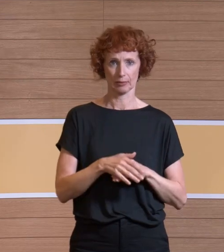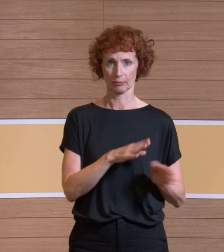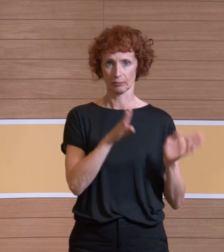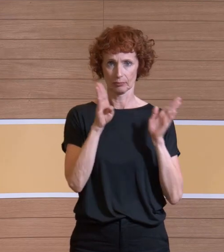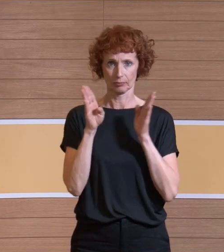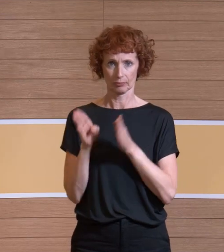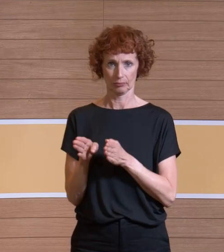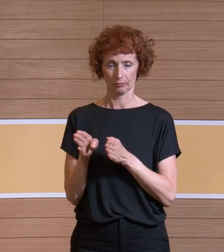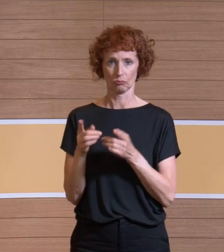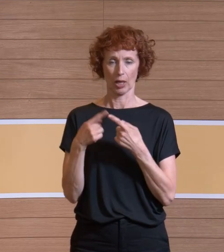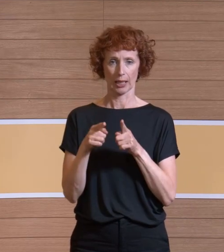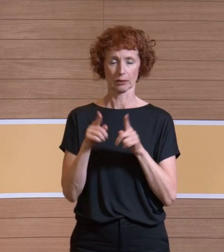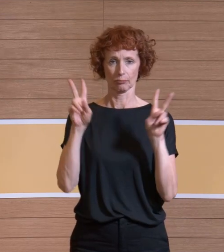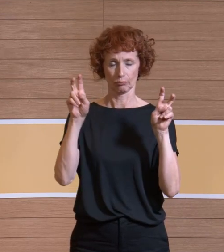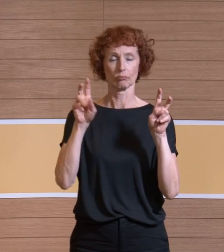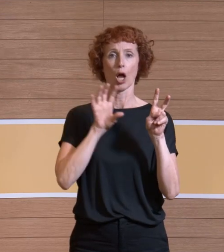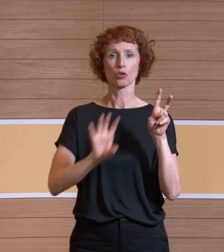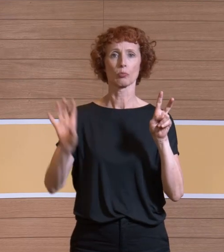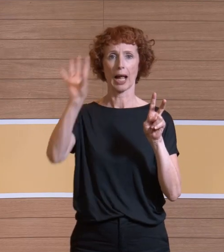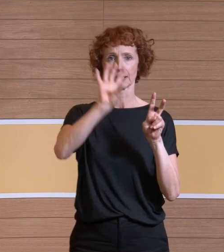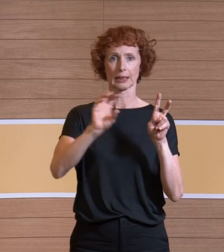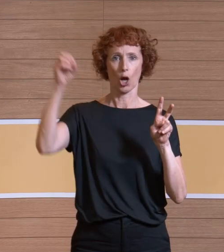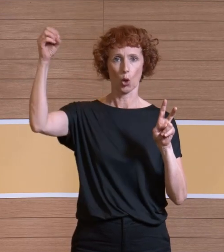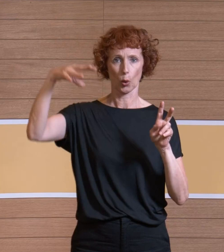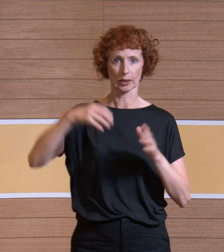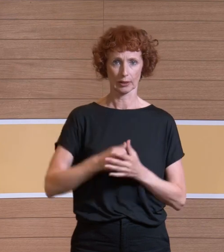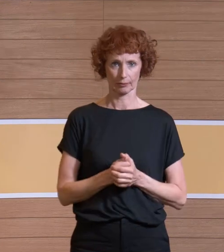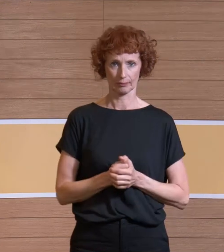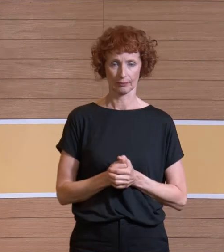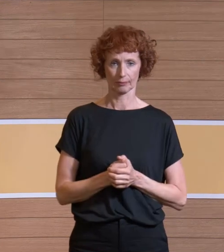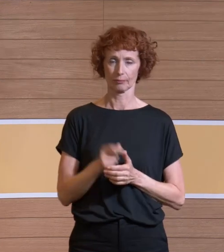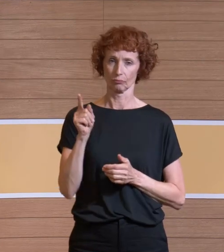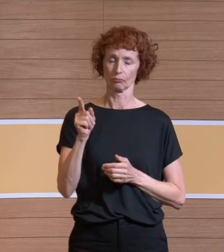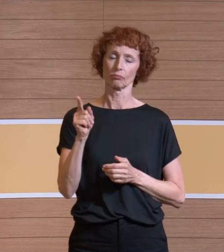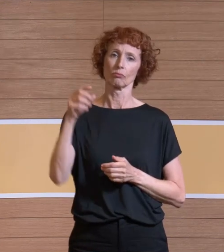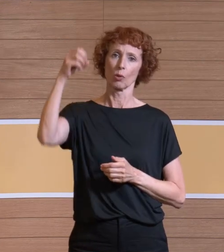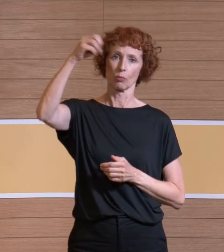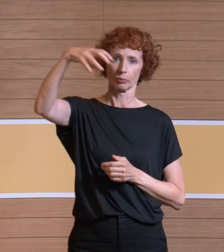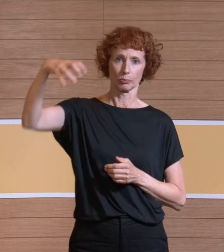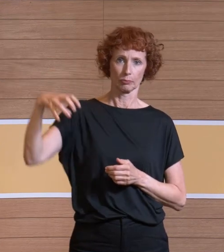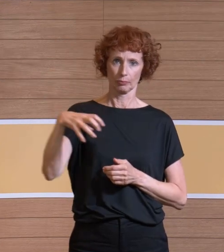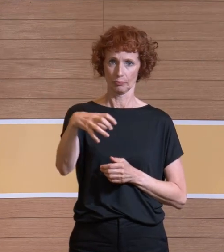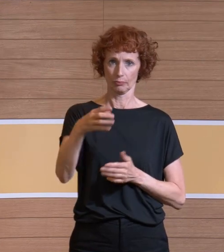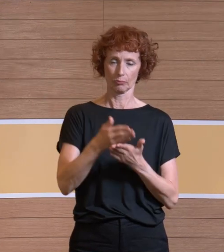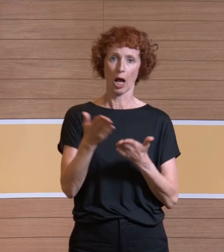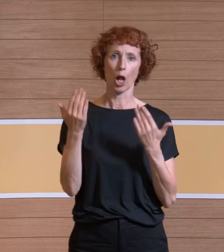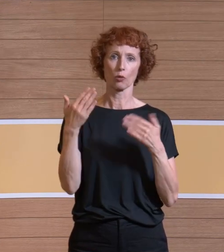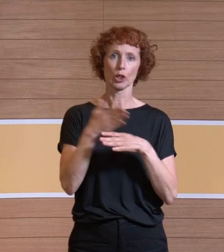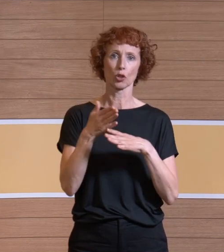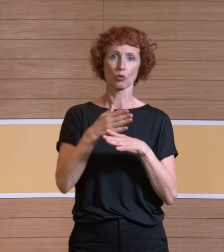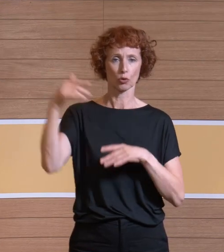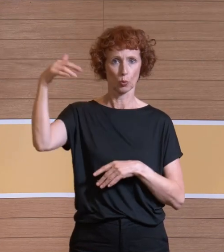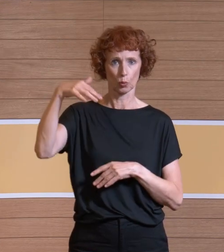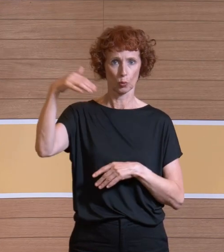Leuchte haben wir als Spaltenleuchte definiert, da die Luft halt zwischen den Leuchtelementen durchdringen kann. Und dort waren die